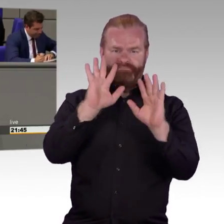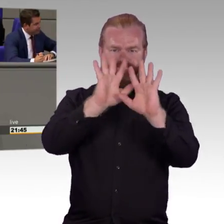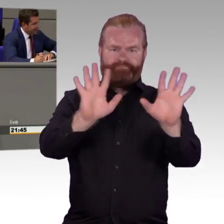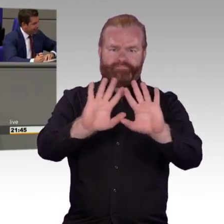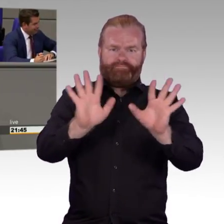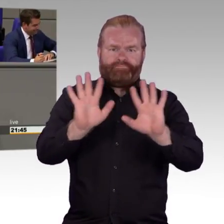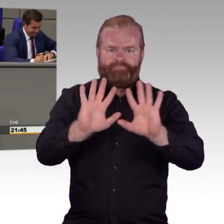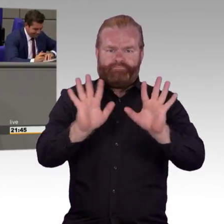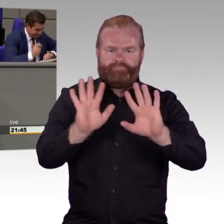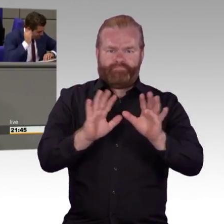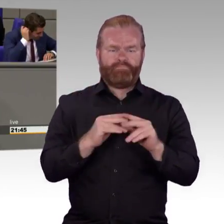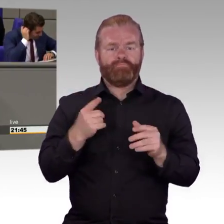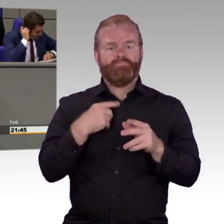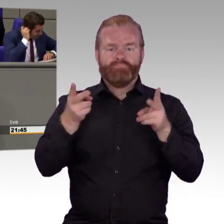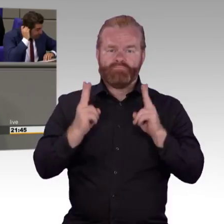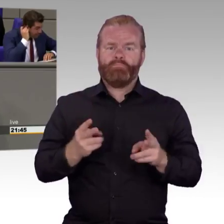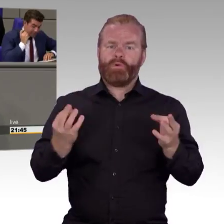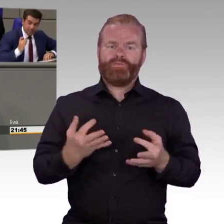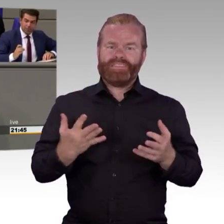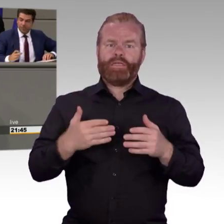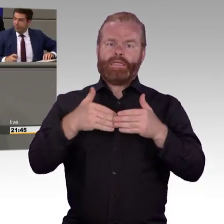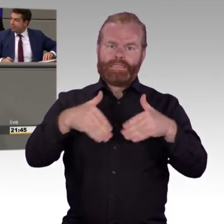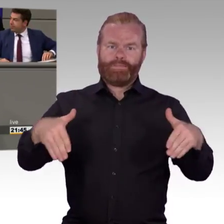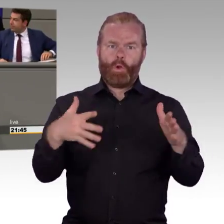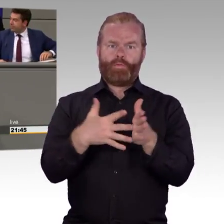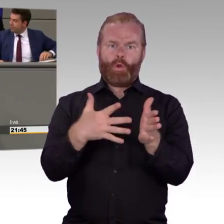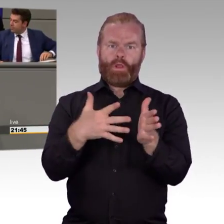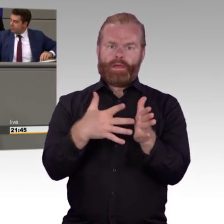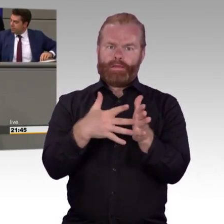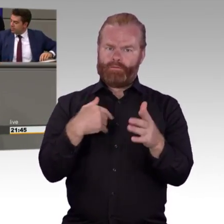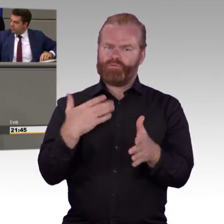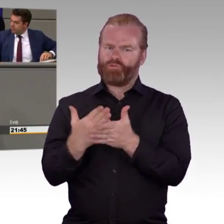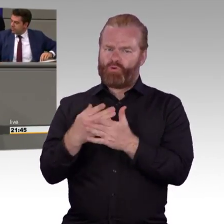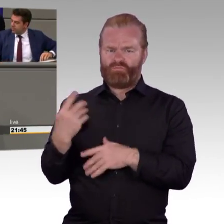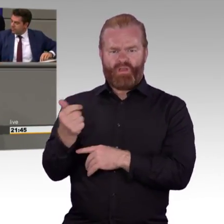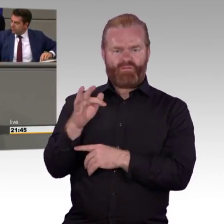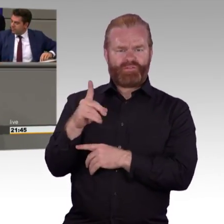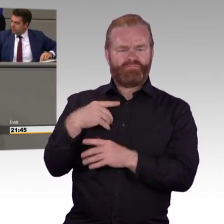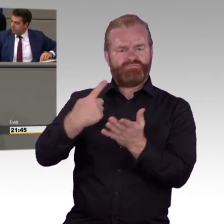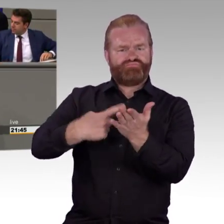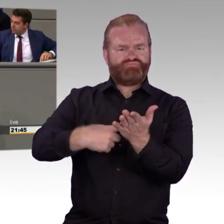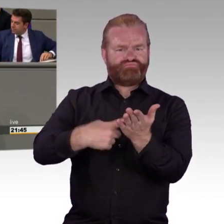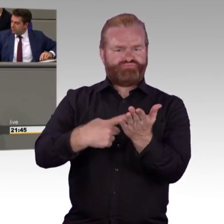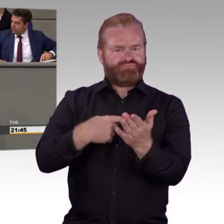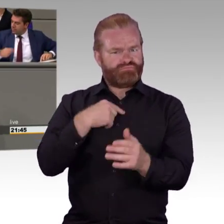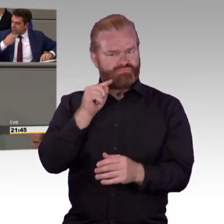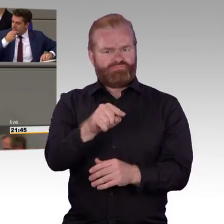zurückweisen. Wie wollen Sie das denn machen, ohne flächendeckende Grenzkontrollen? Ja, Ihnen fehlt sogar das Rückgrat,